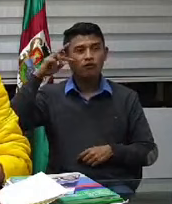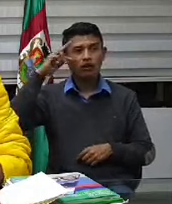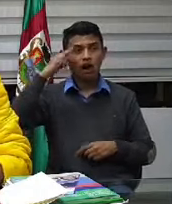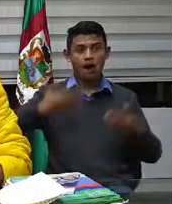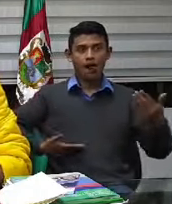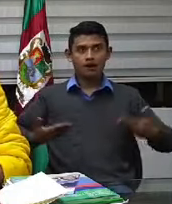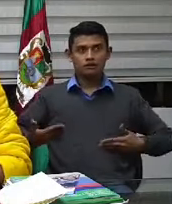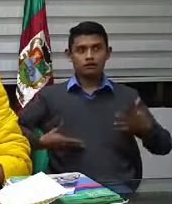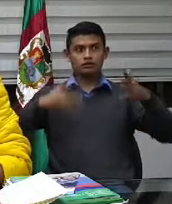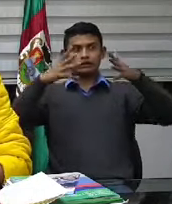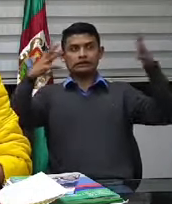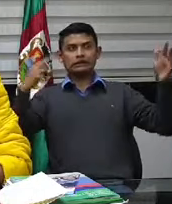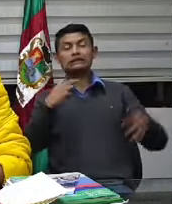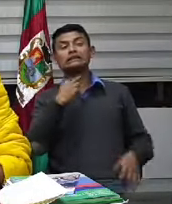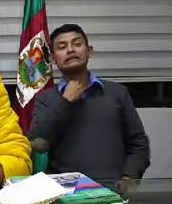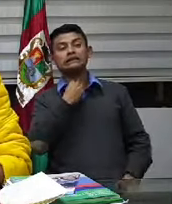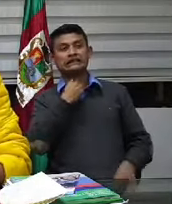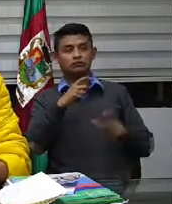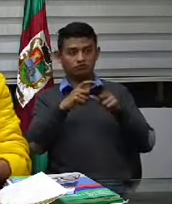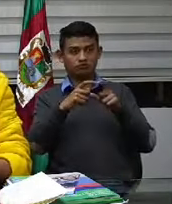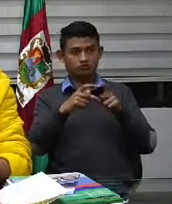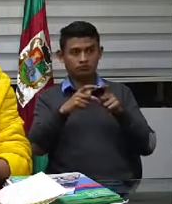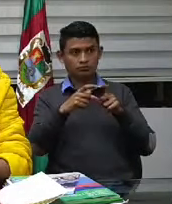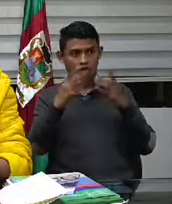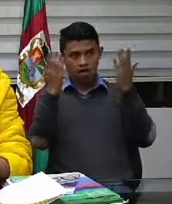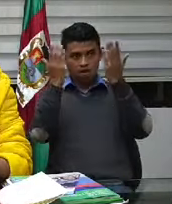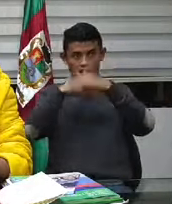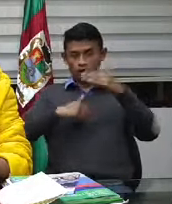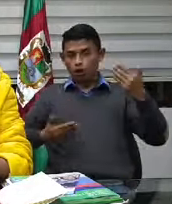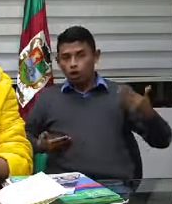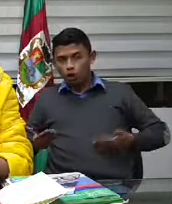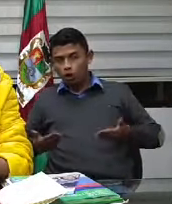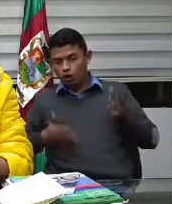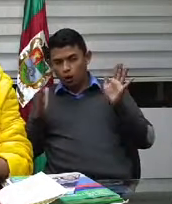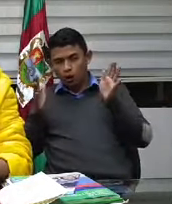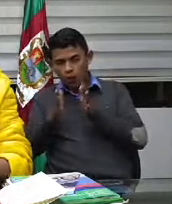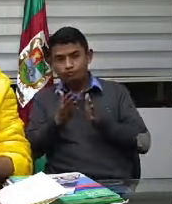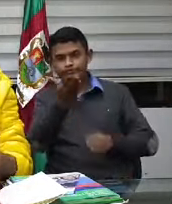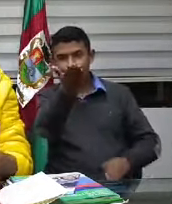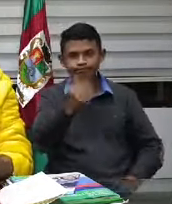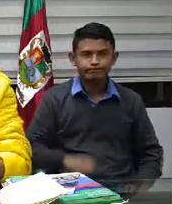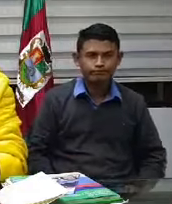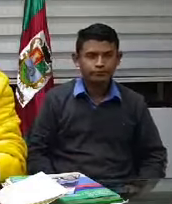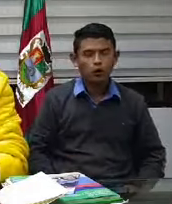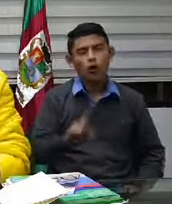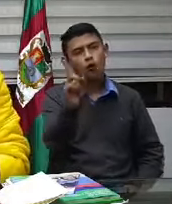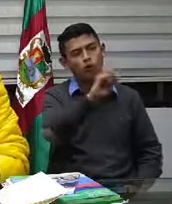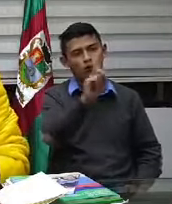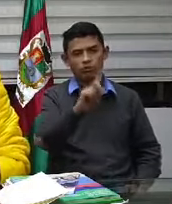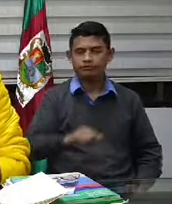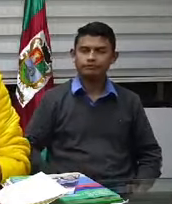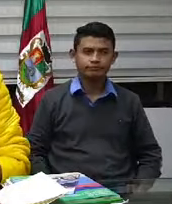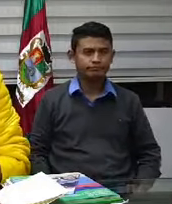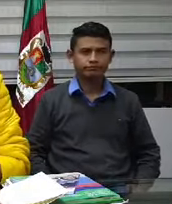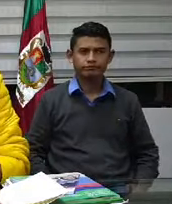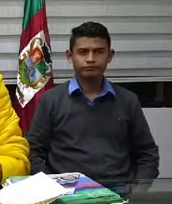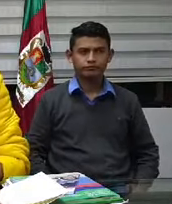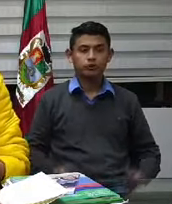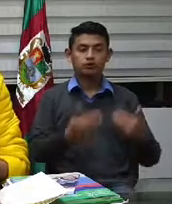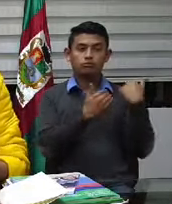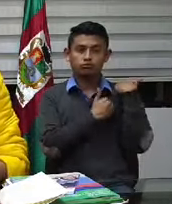recomiendo que seamos responsables por favor ¿de acuerdo? eso eso son los temas grandes mañana